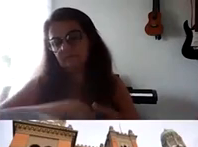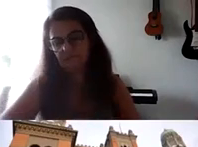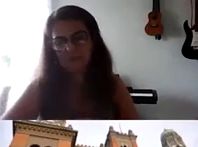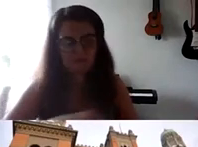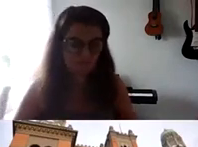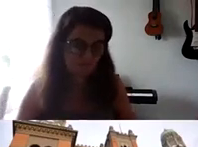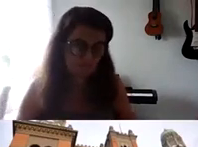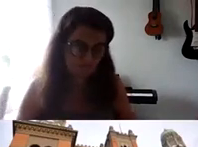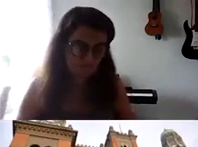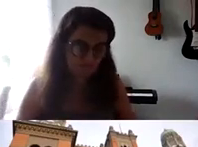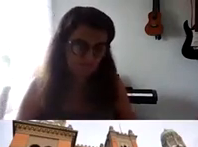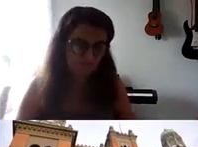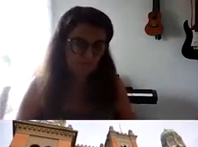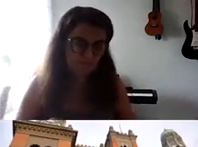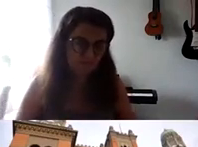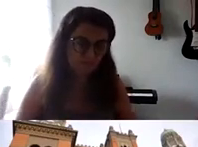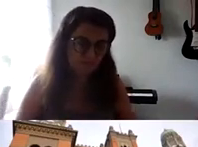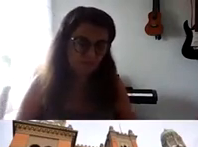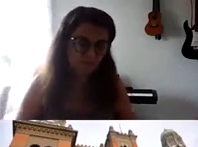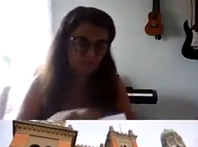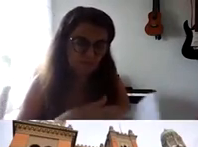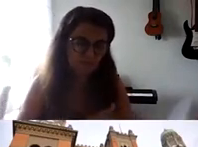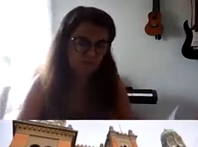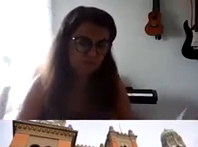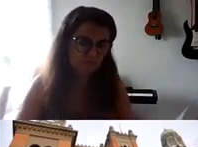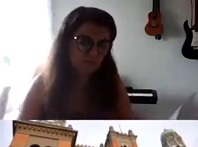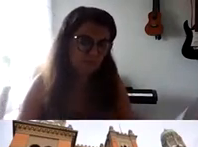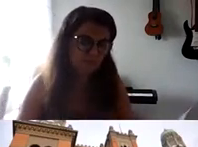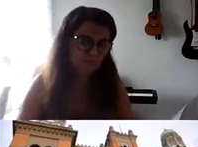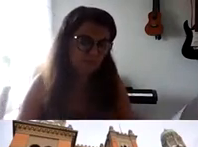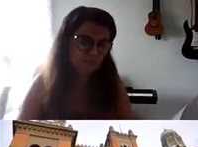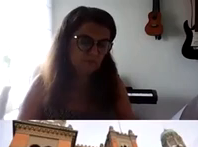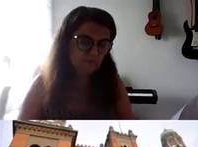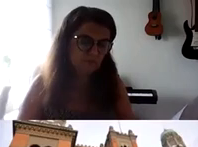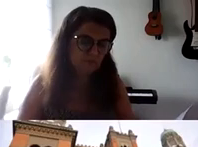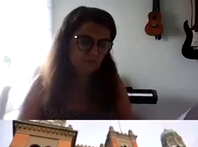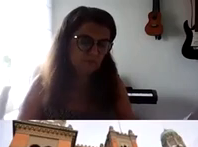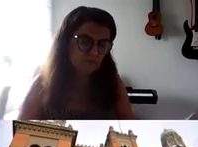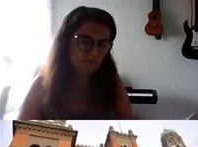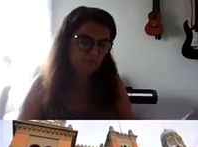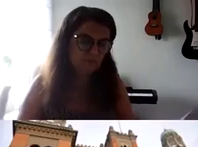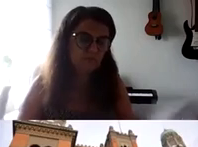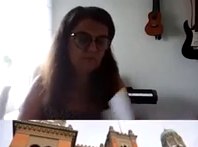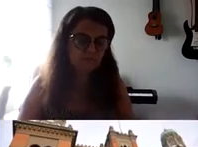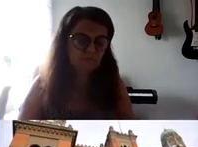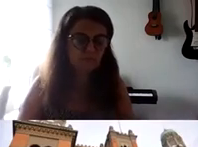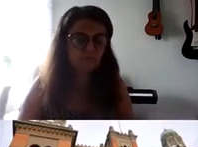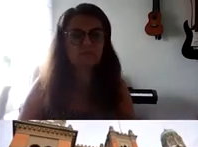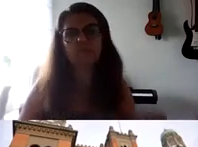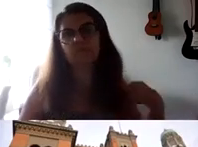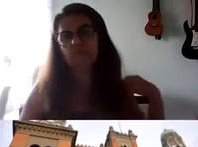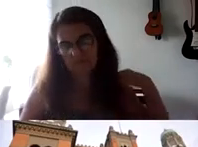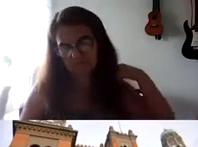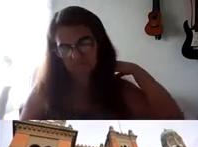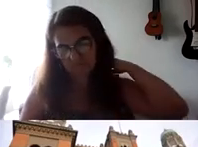.098, que trata da questão da acessibilidade para pessoas com deficiência e mobilidade reduzida, a Convenção Internacional sobre o Direito das